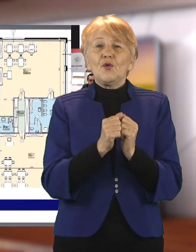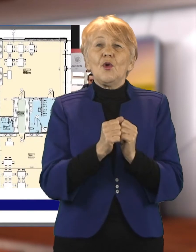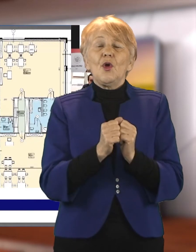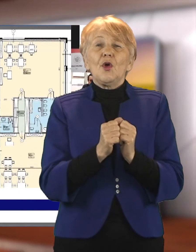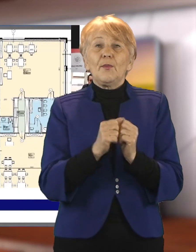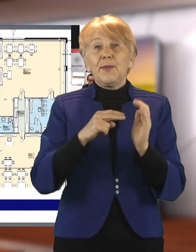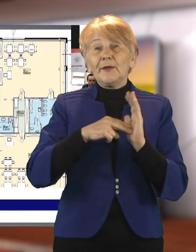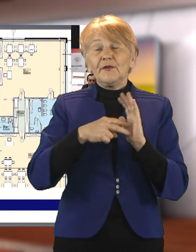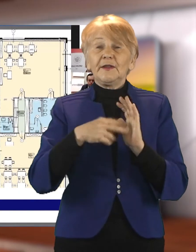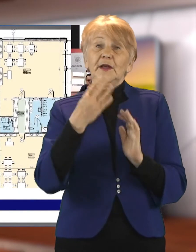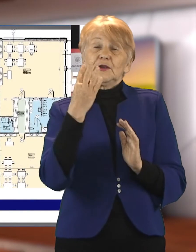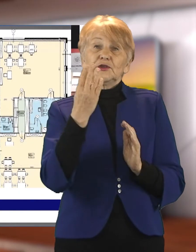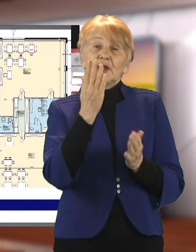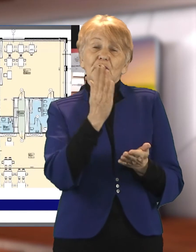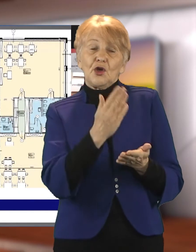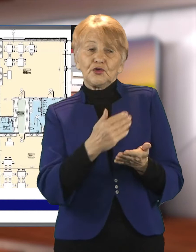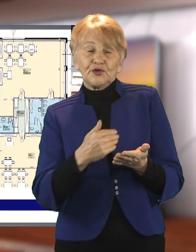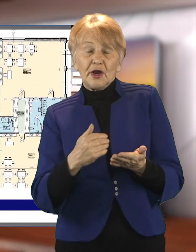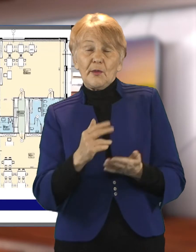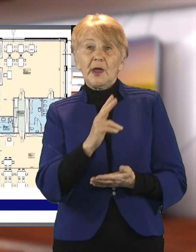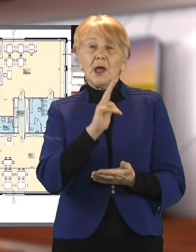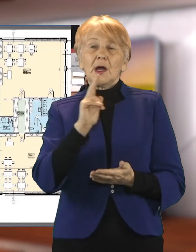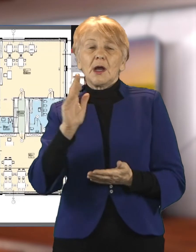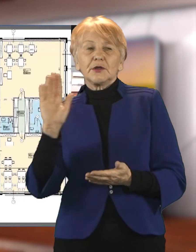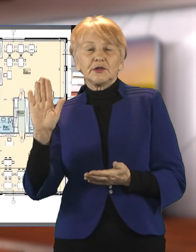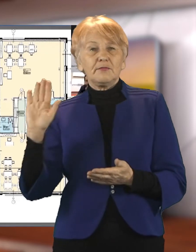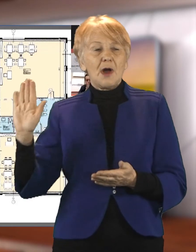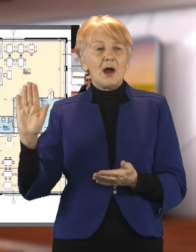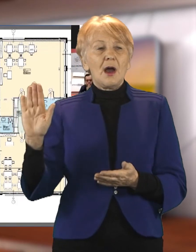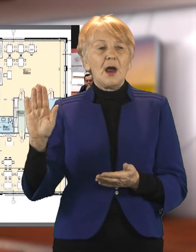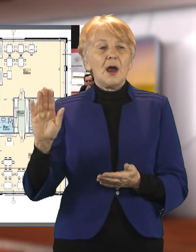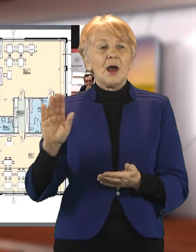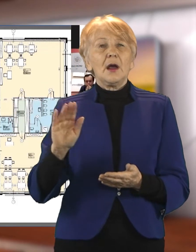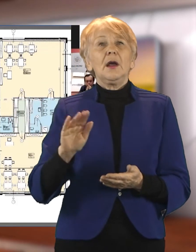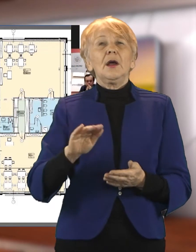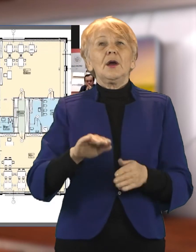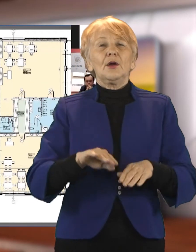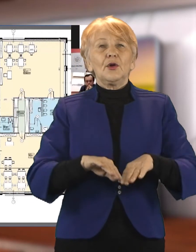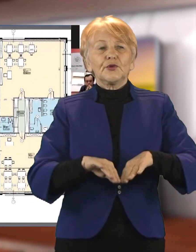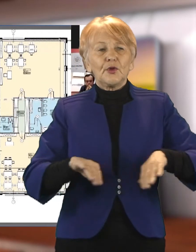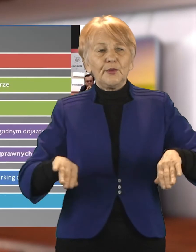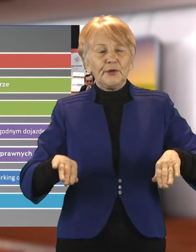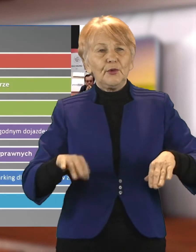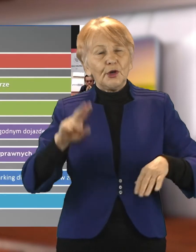wyposażony w dodatkowy taras. Wszystko na jednym poziomie, pełne zaplecze,